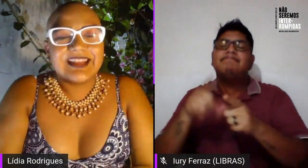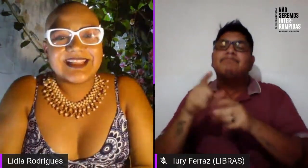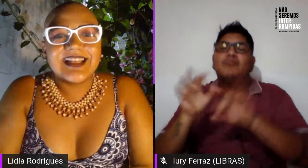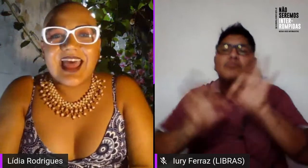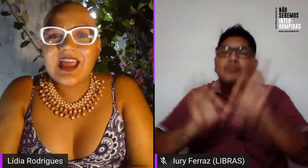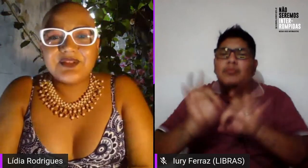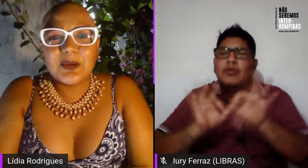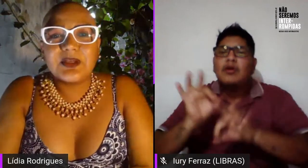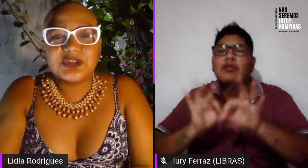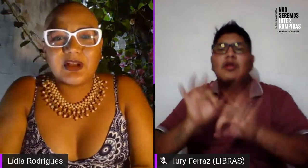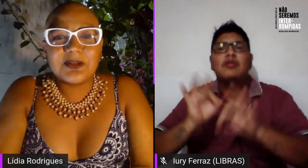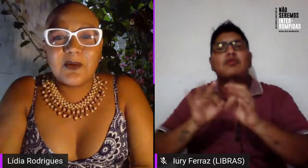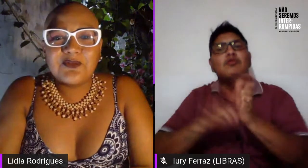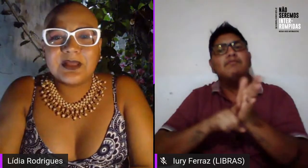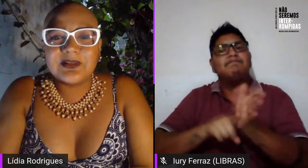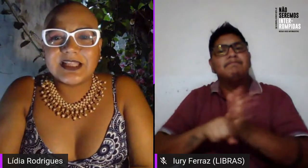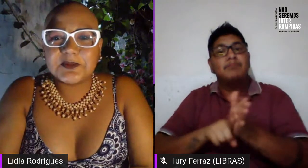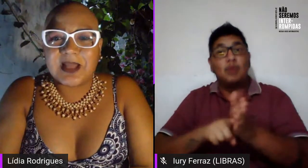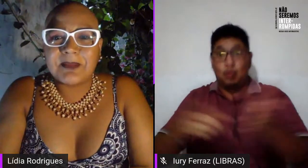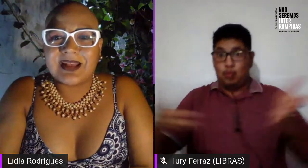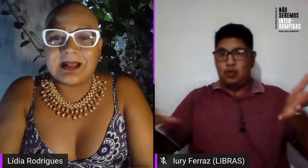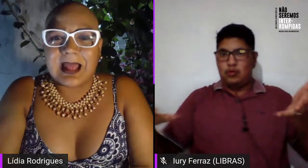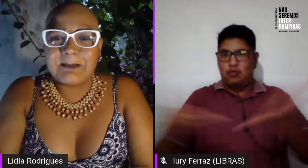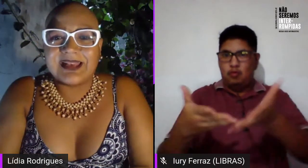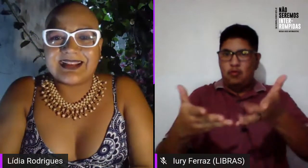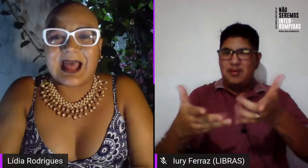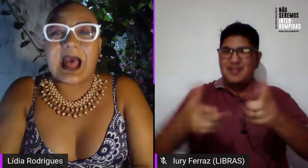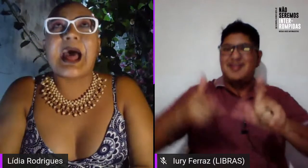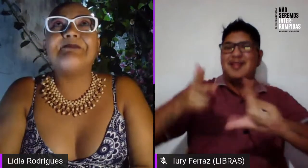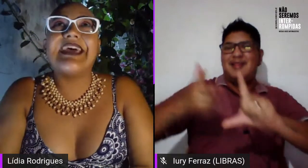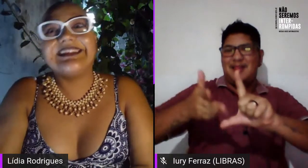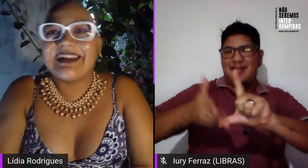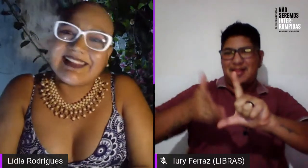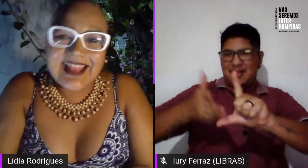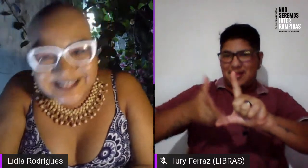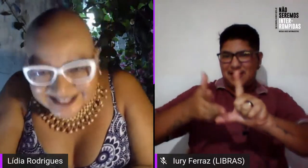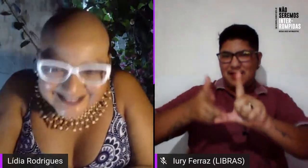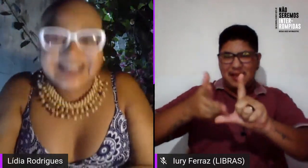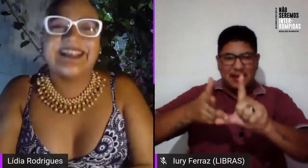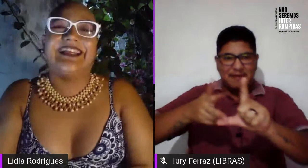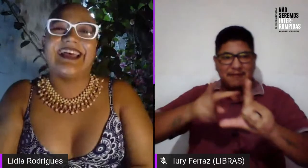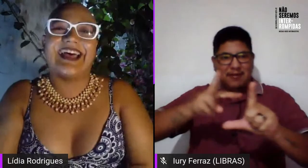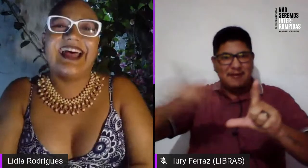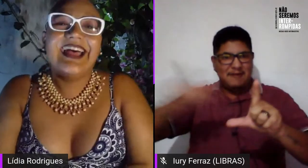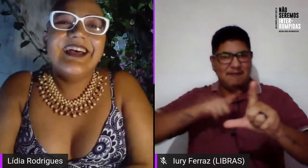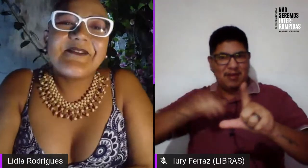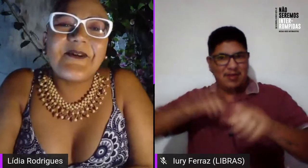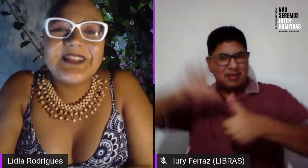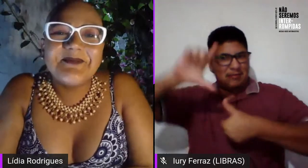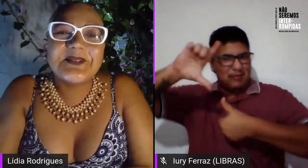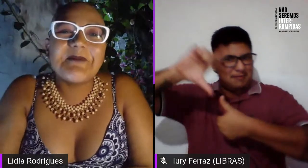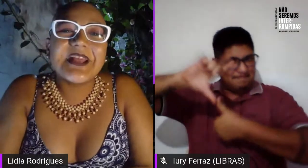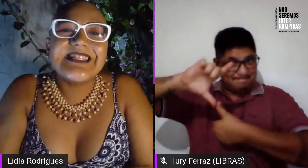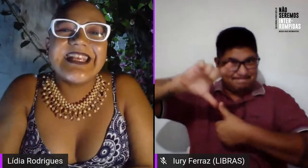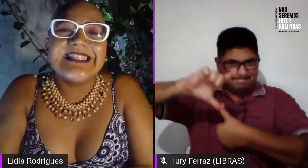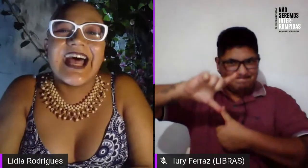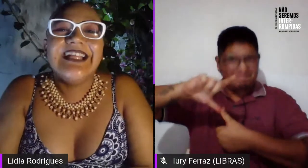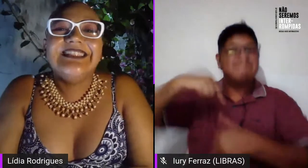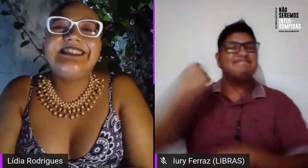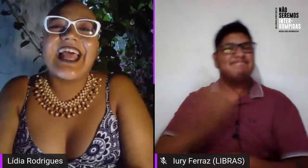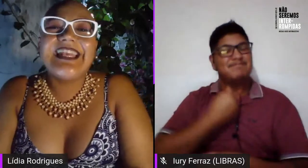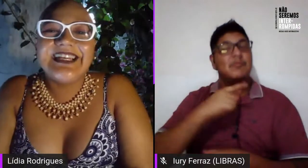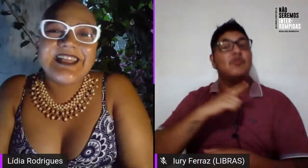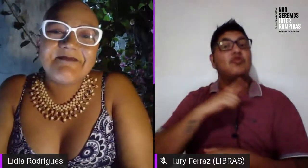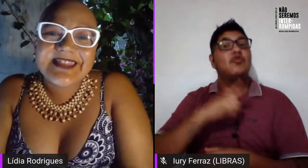Hoje, nessa live sobre a história do movimento lésbico na América Latina, contamos com a